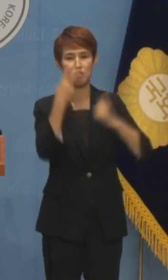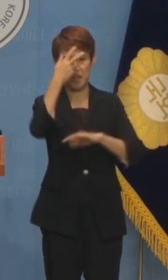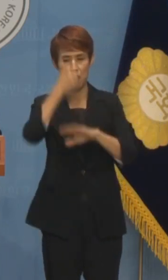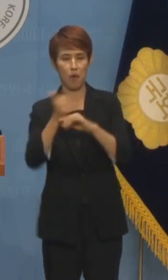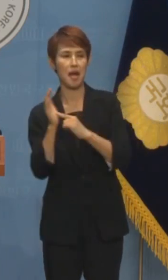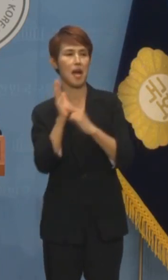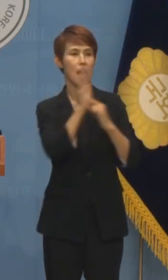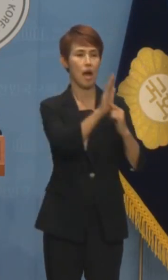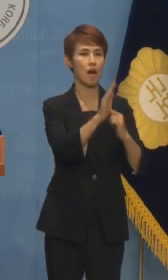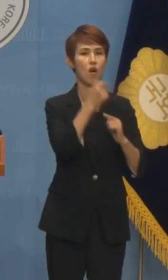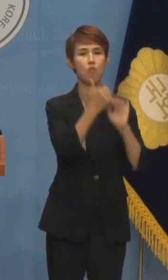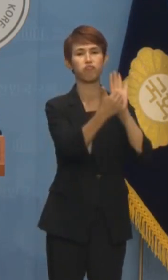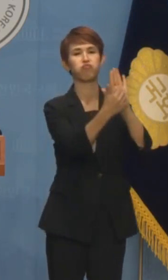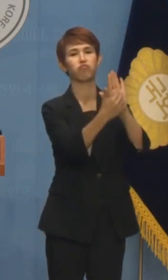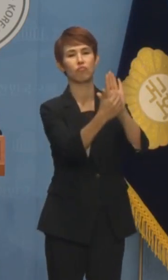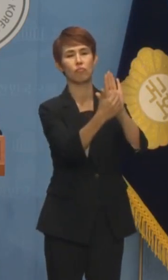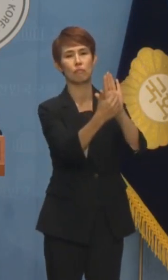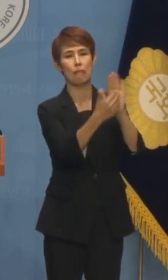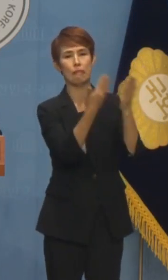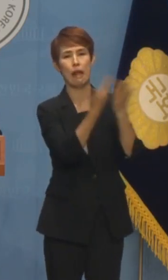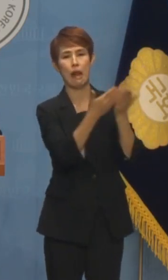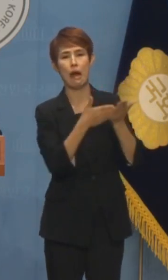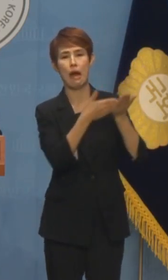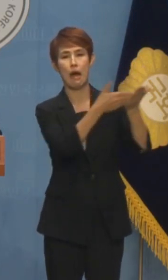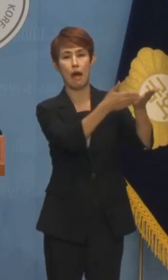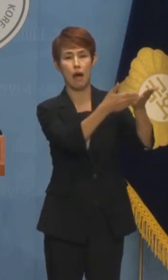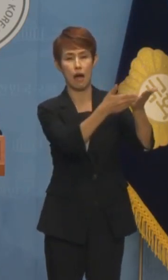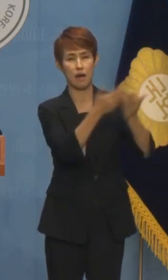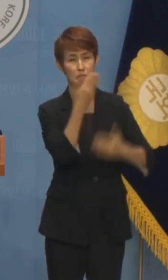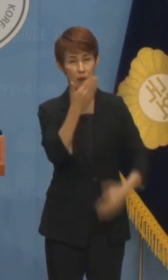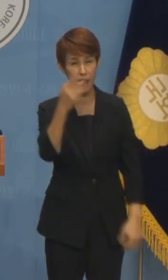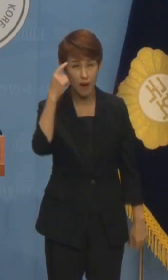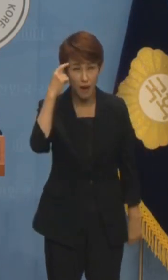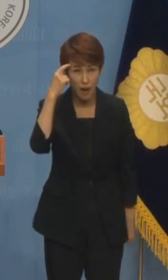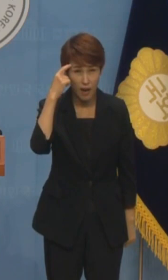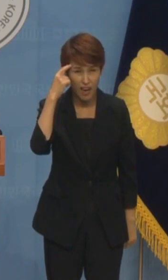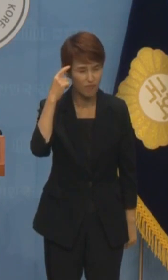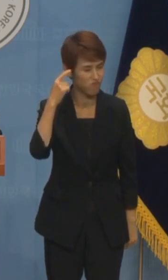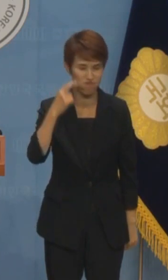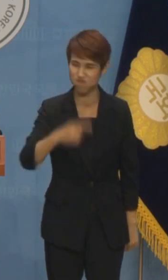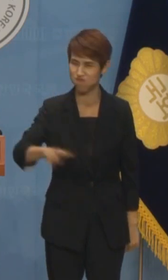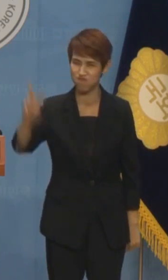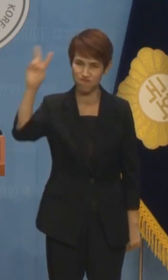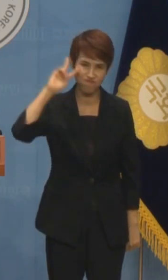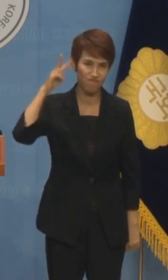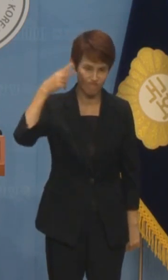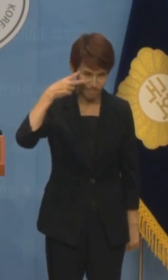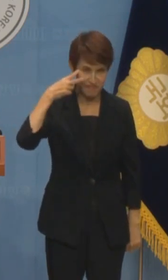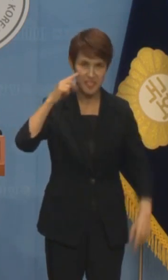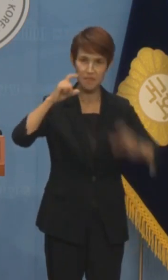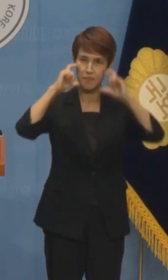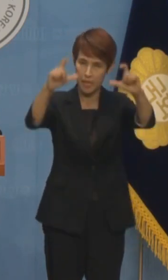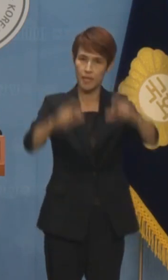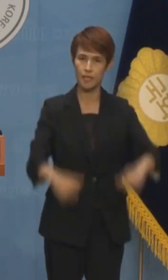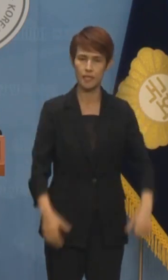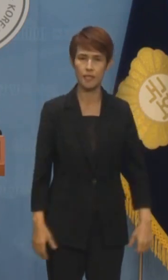거부권 행사의 명분을 만들 수 있을 거라고 여긴다면 크나큰 오사님을 경고합니다.